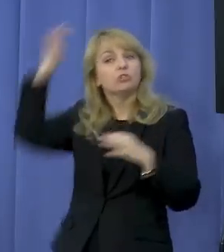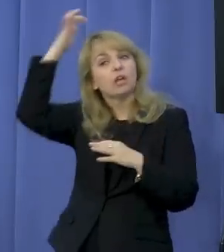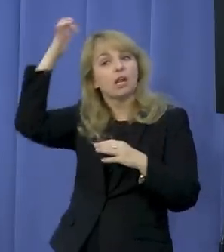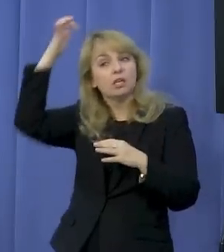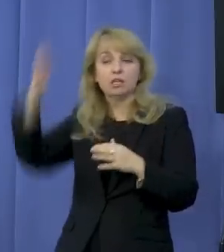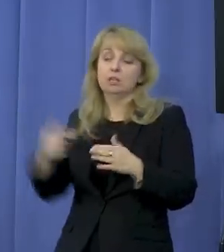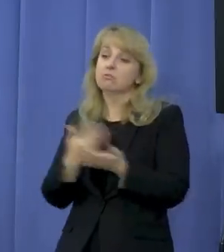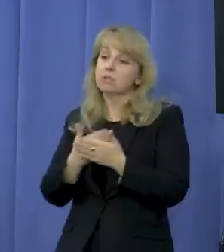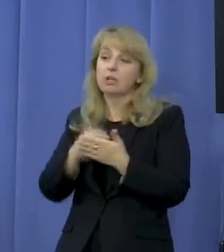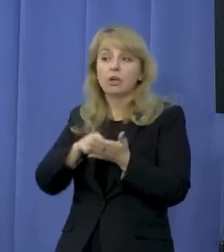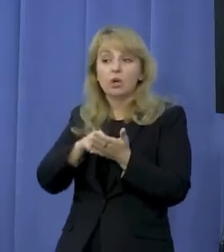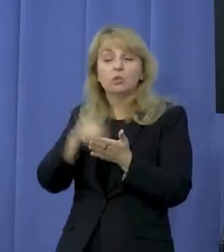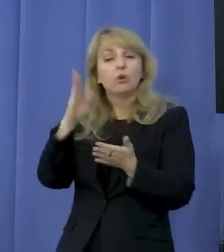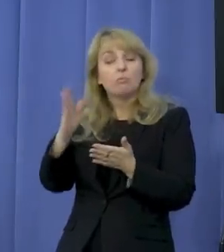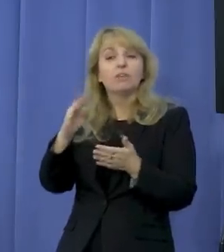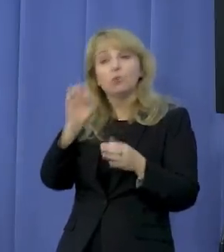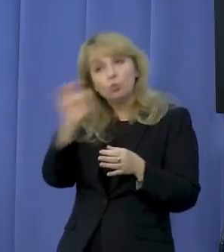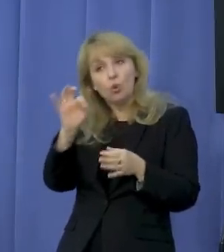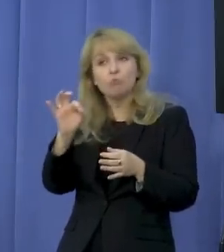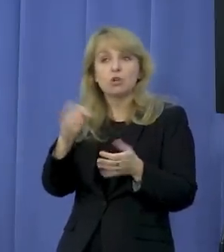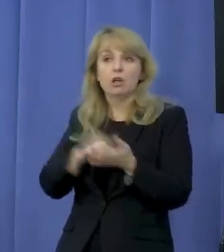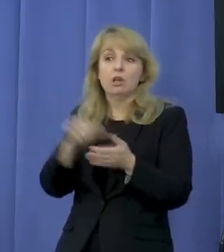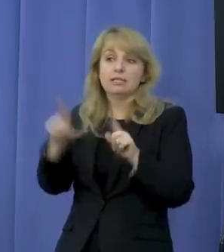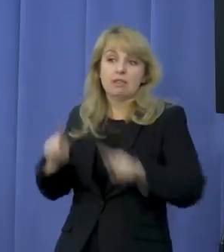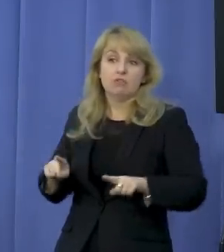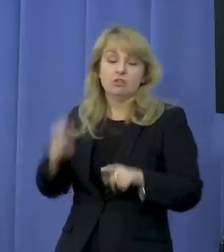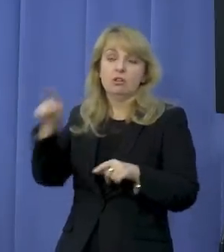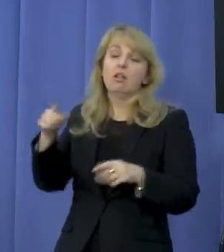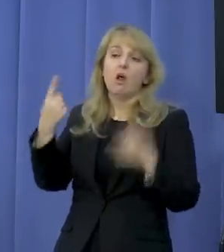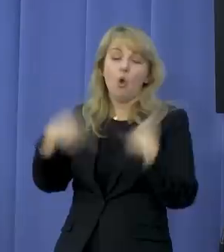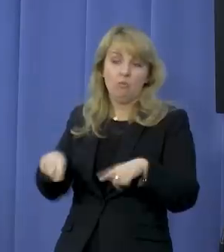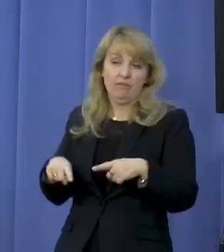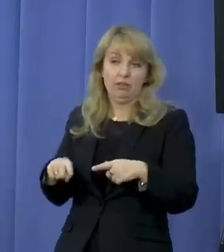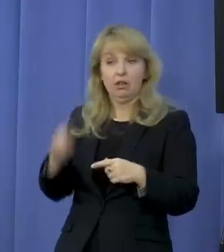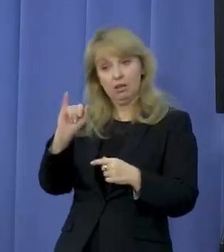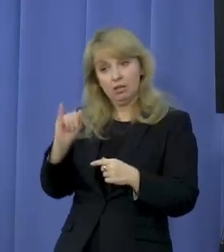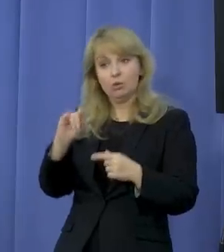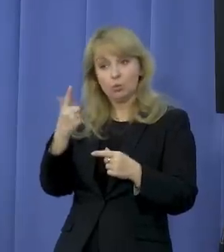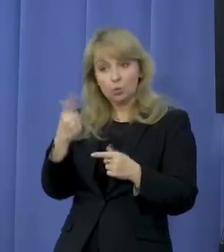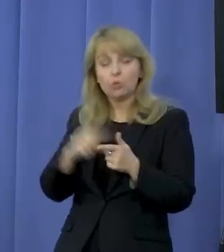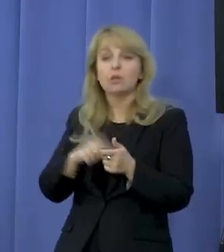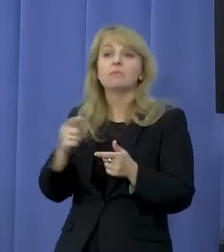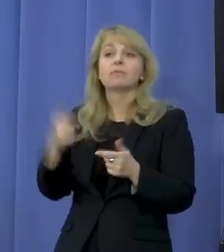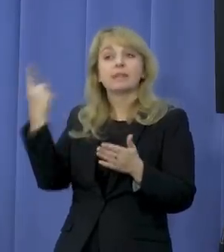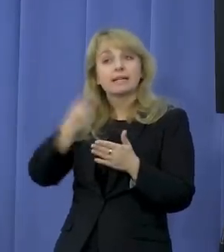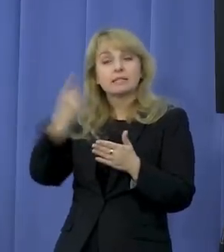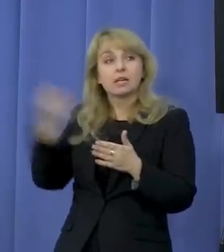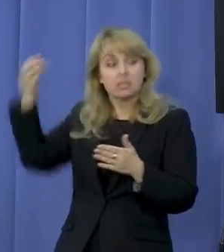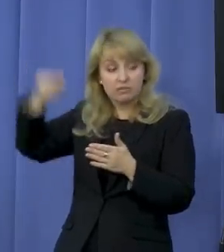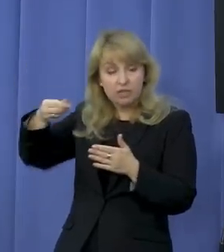Więc to dobrze wpłynie na bardzo wielu obywateli. po drugie ten zakaz finansowania